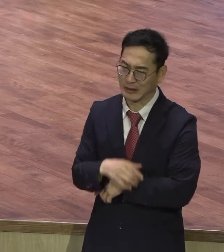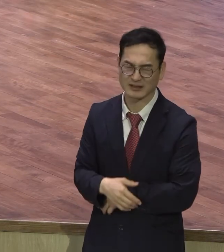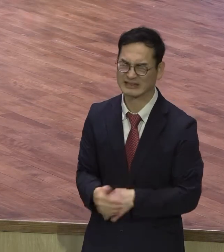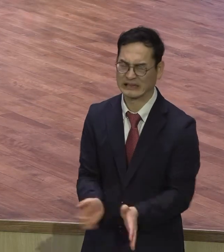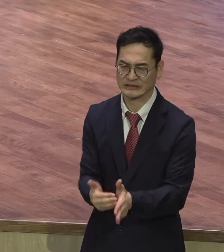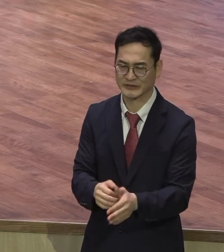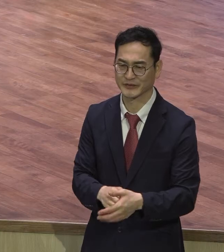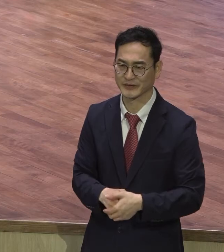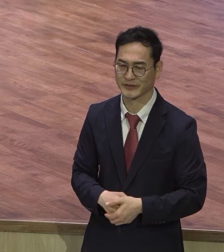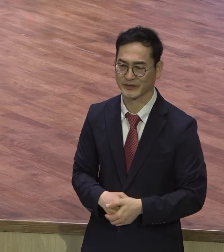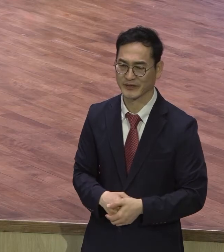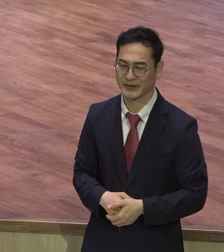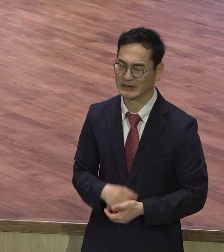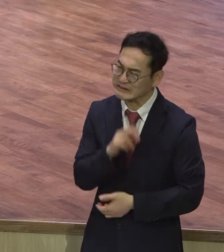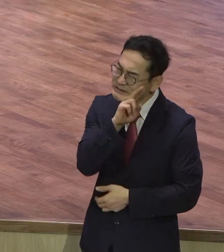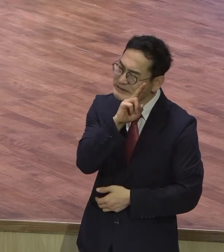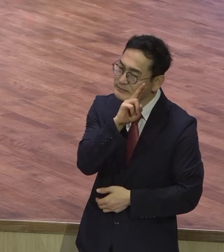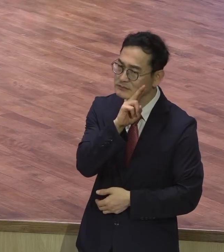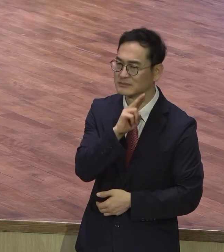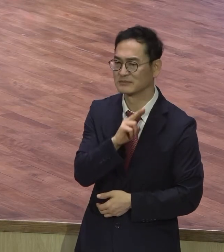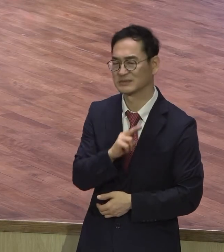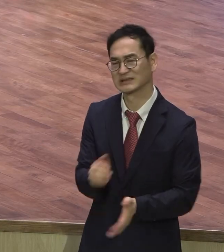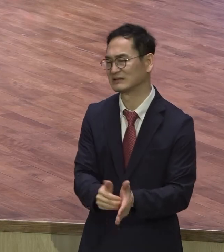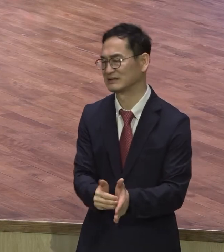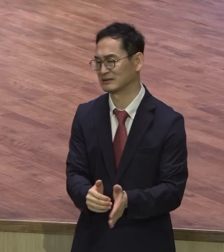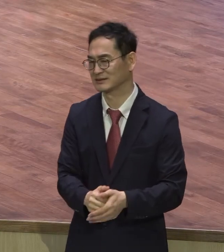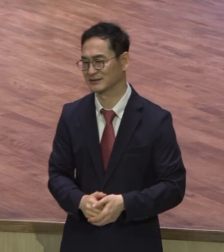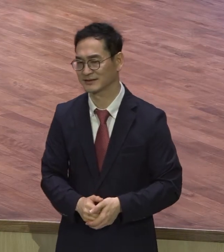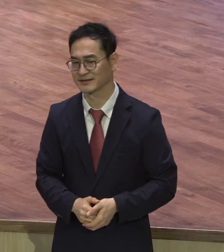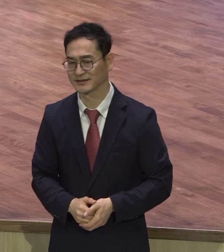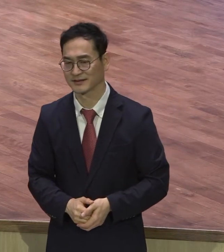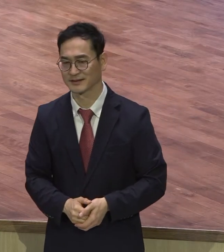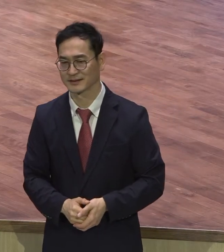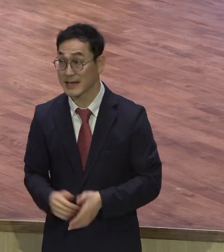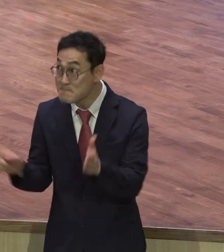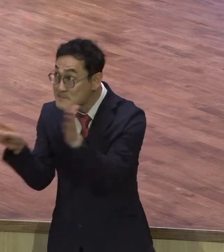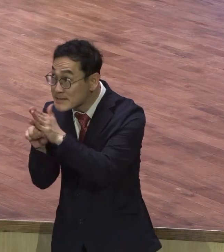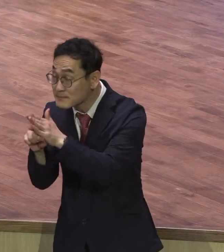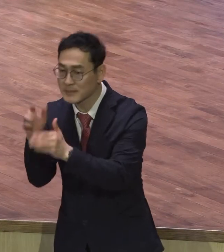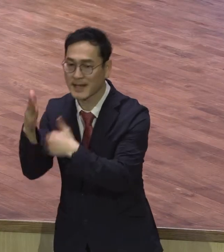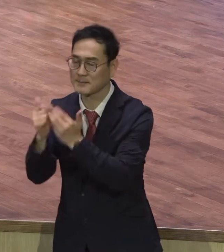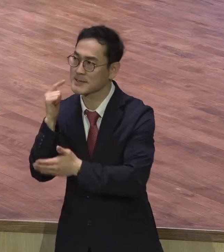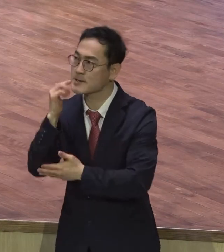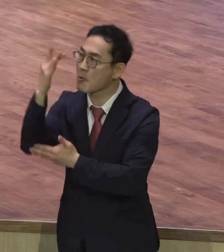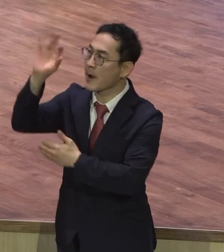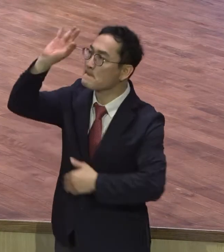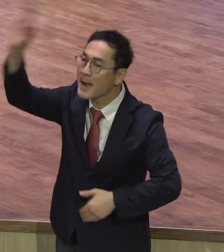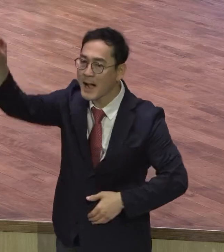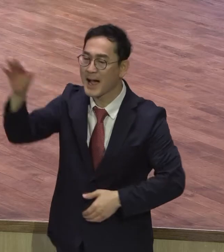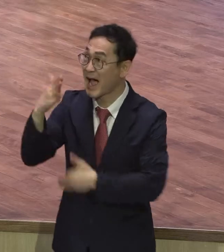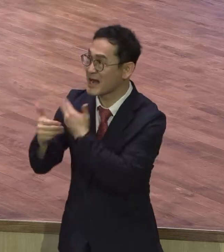그냥 믿으면 뭘 보리라? 하나님의 영광을 보리라. 하나님의 하시는 기적을 보게 됩니다.